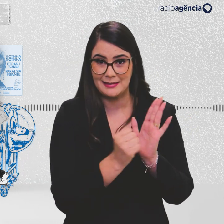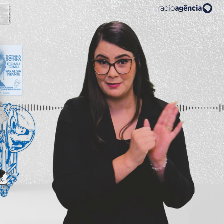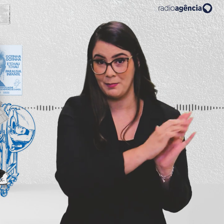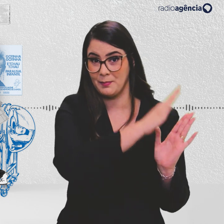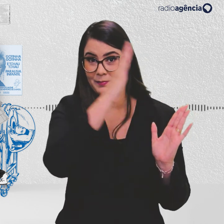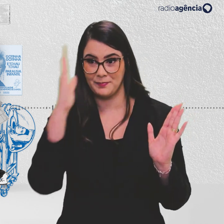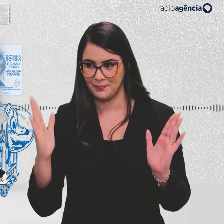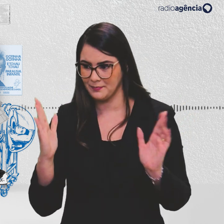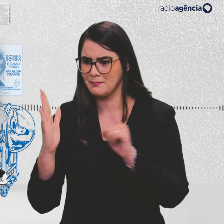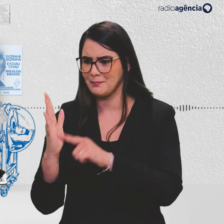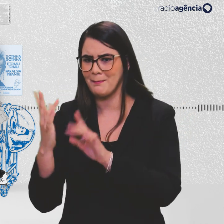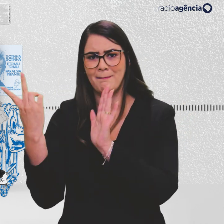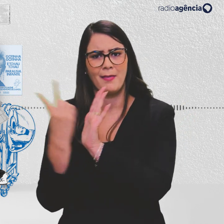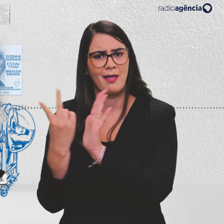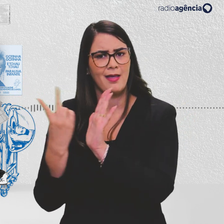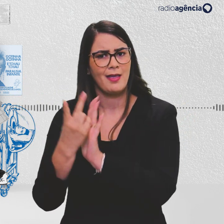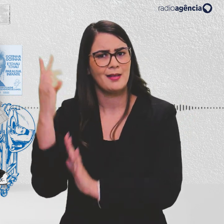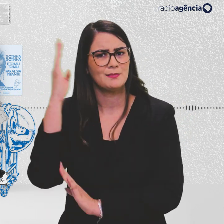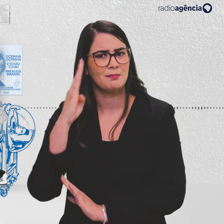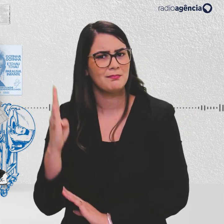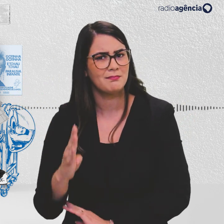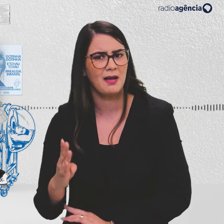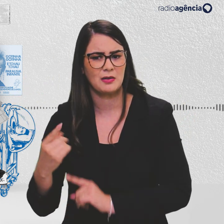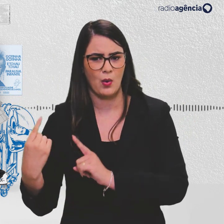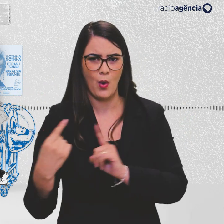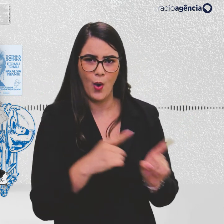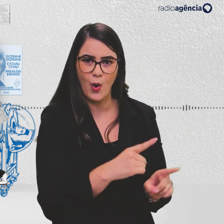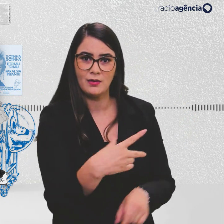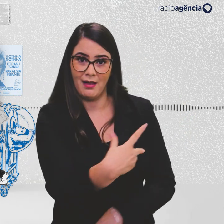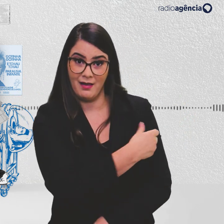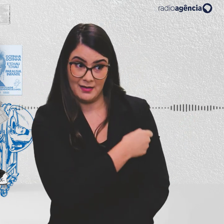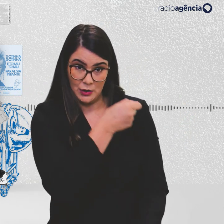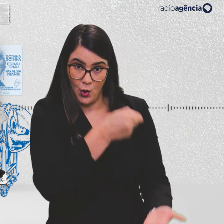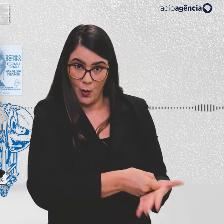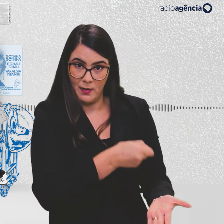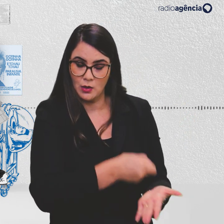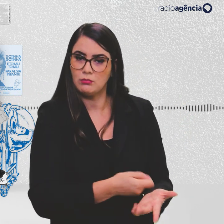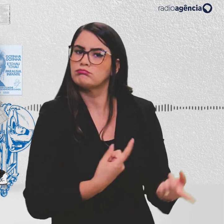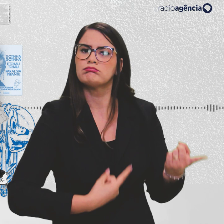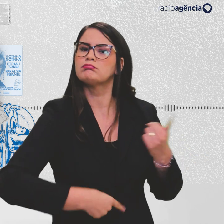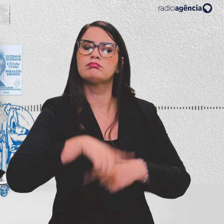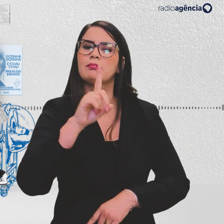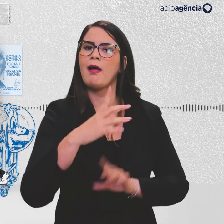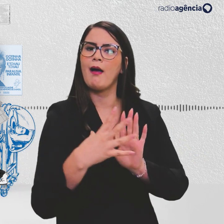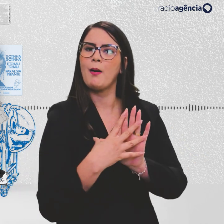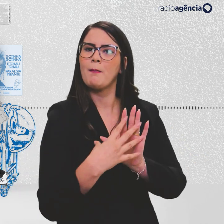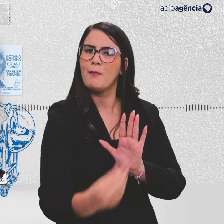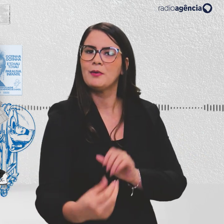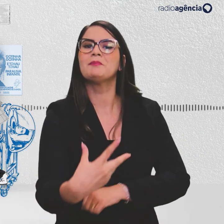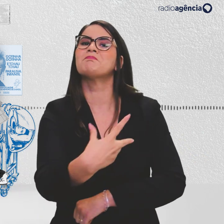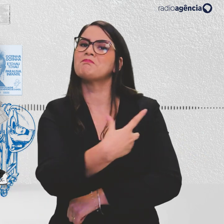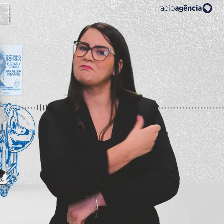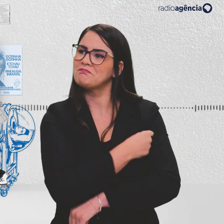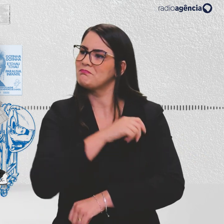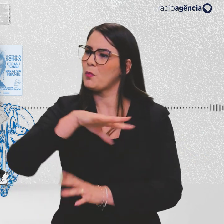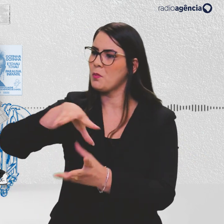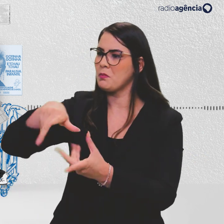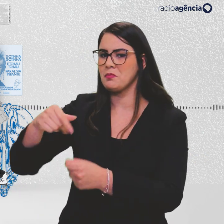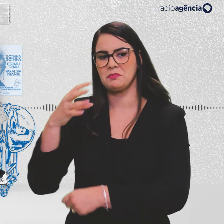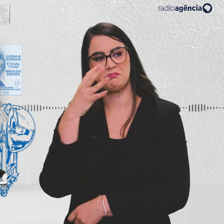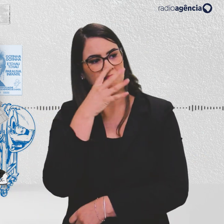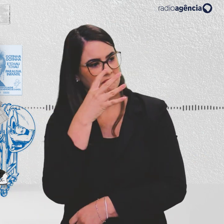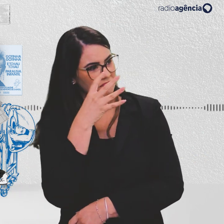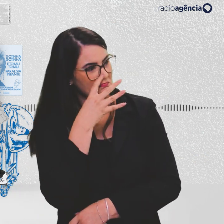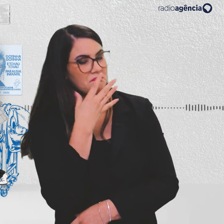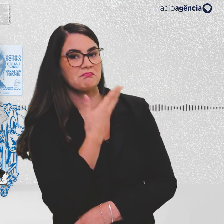o mesmo país que se revoltou contra a vacina obrigatória ia se tornar um exemplo de vacinação para o mundo, hein?